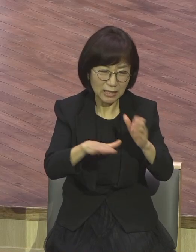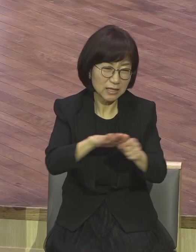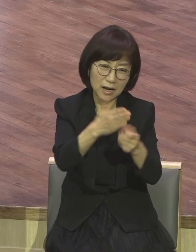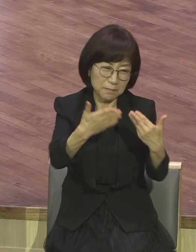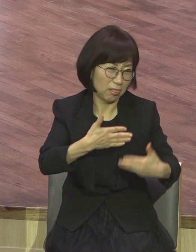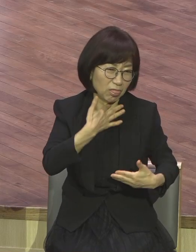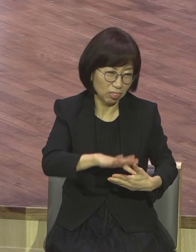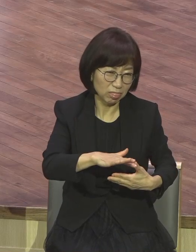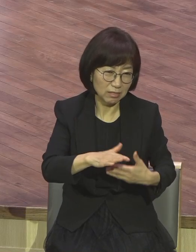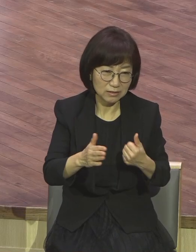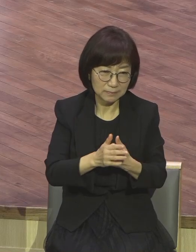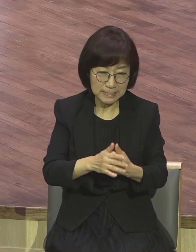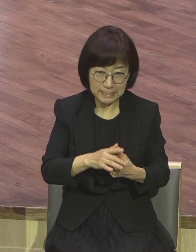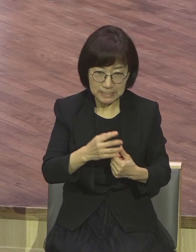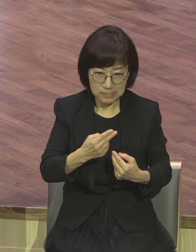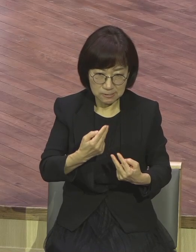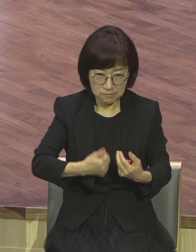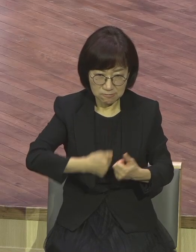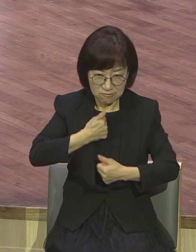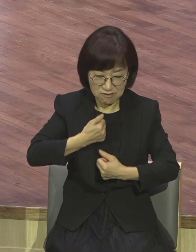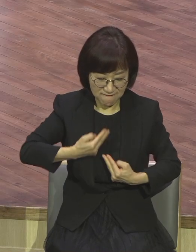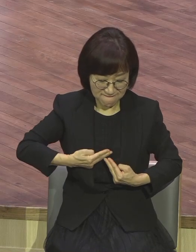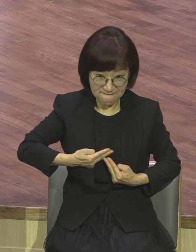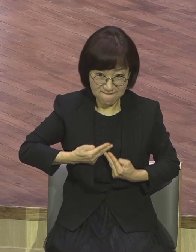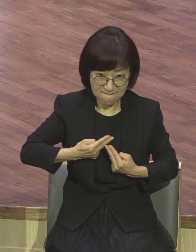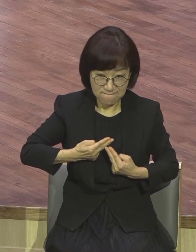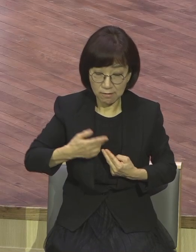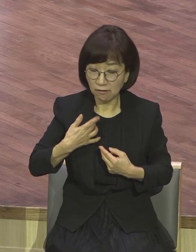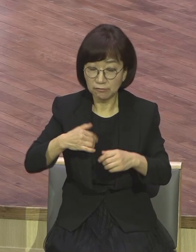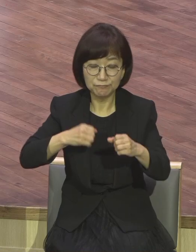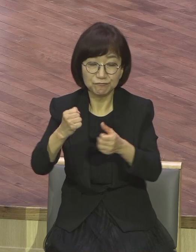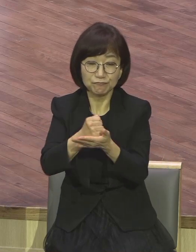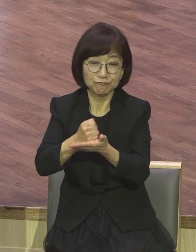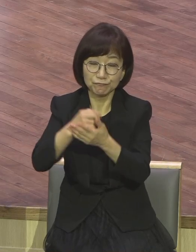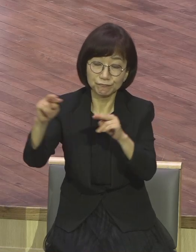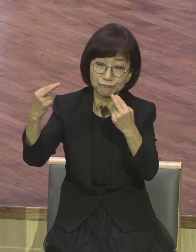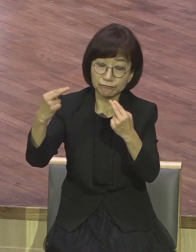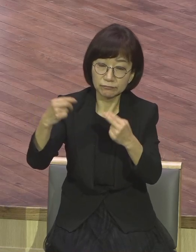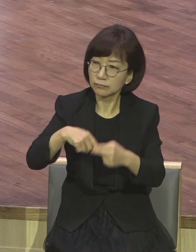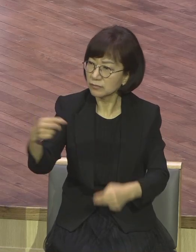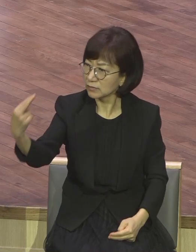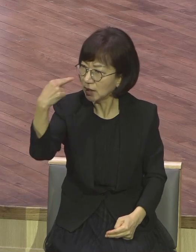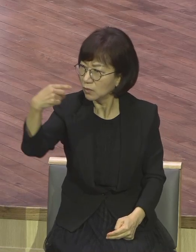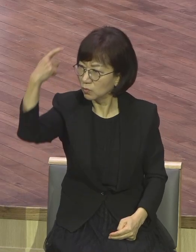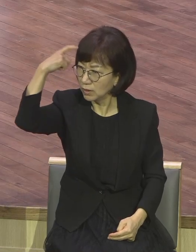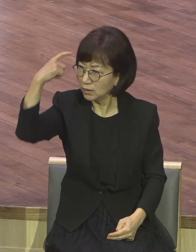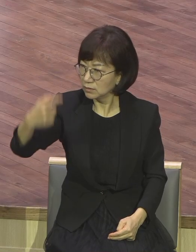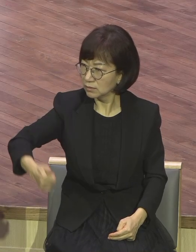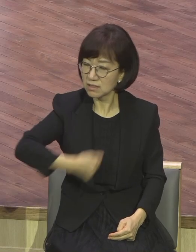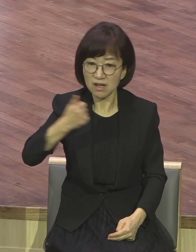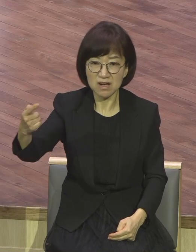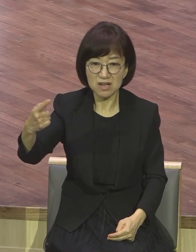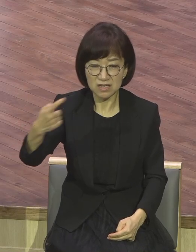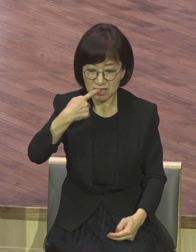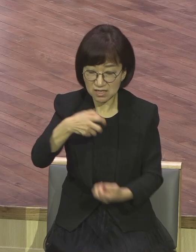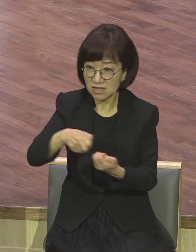꽉 차있어요. 건드리면 폭발해요. 쳐다보기만 해도 기분 나빠. 이 열등의식을 어떻게 감당해요. 어떻게